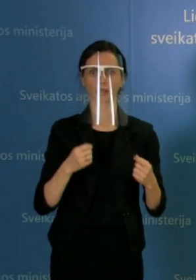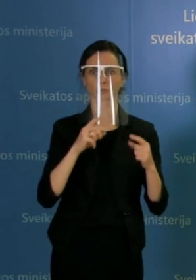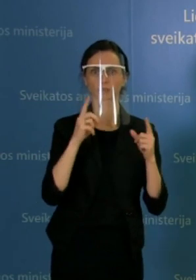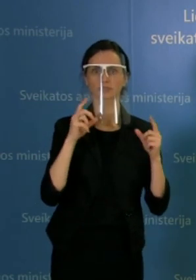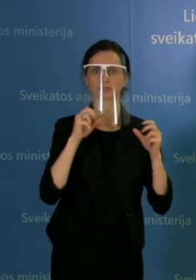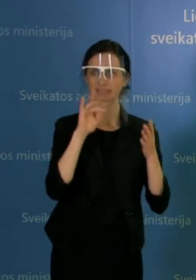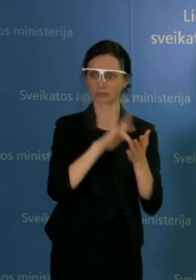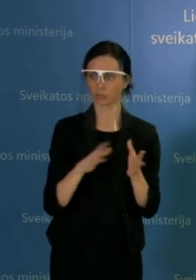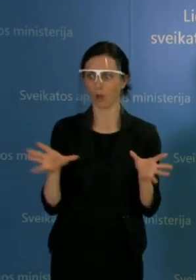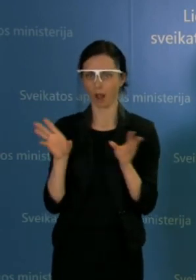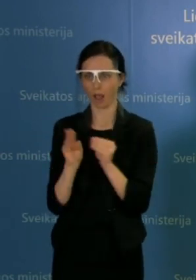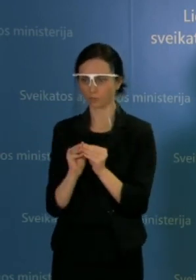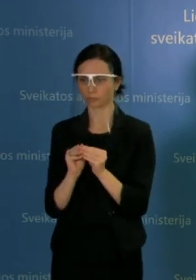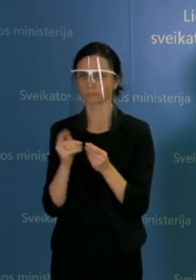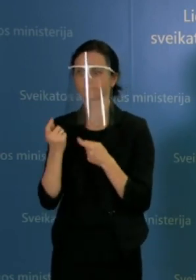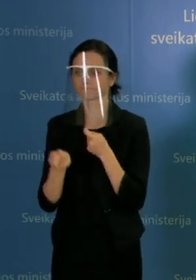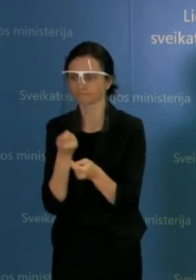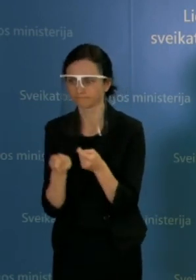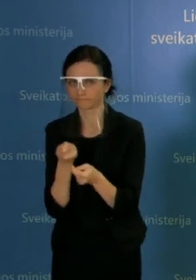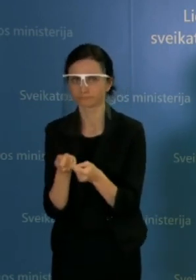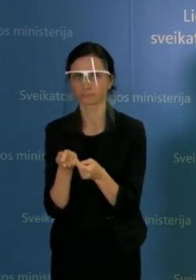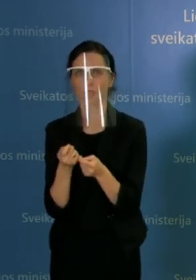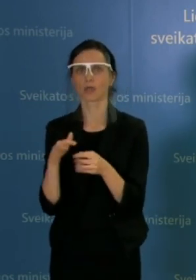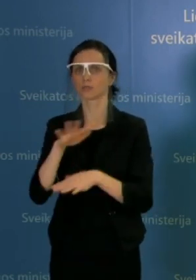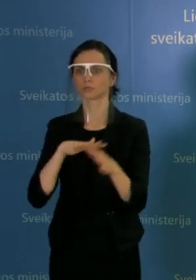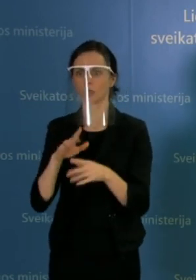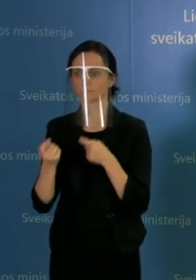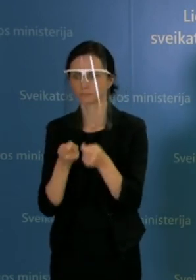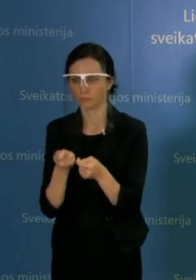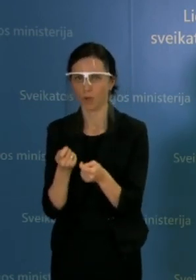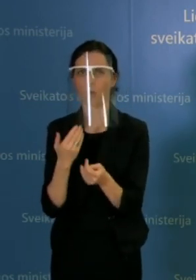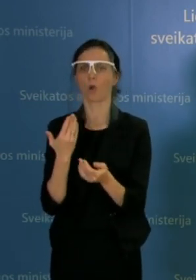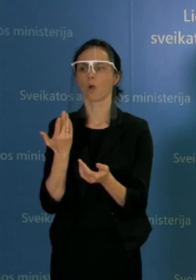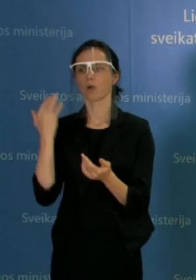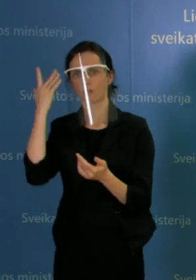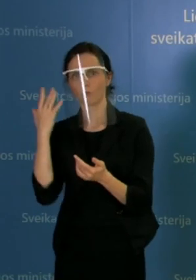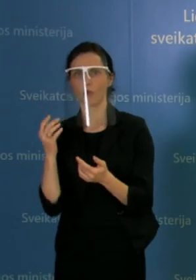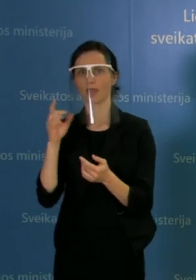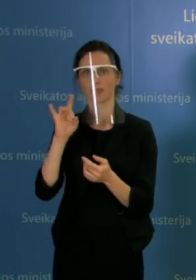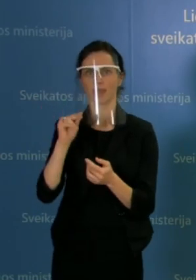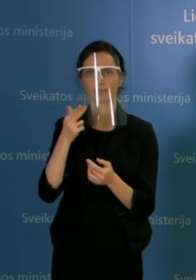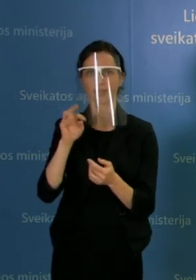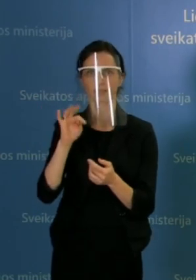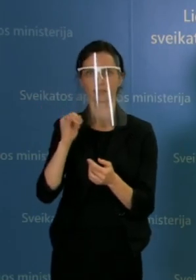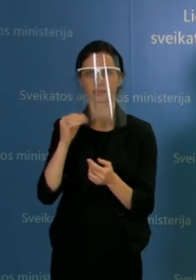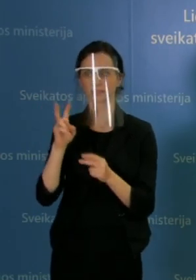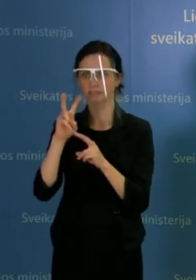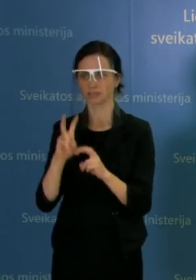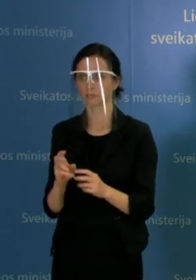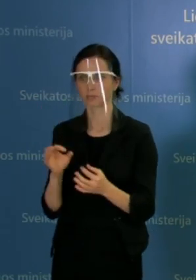situacija. Ir bus atliekami genetiniai tyrimai viruso, kuris buvo nustatytas